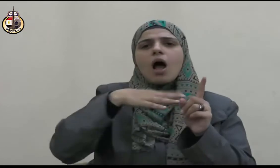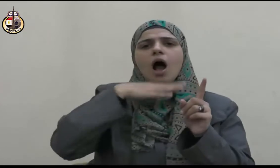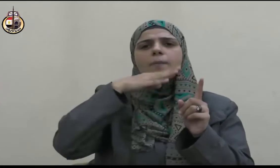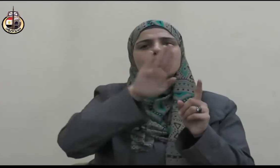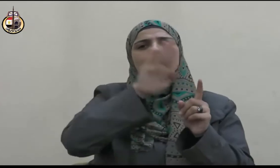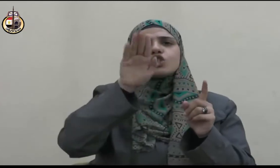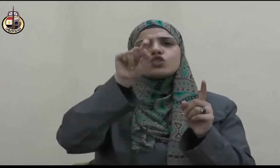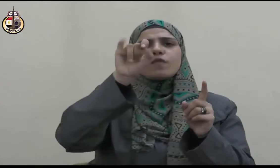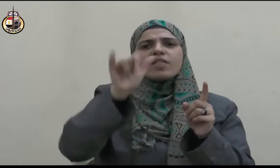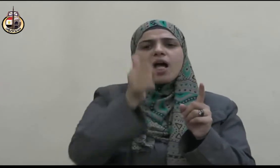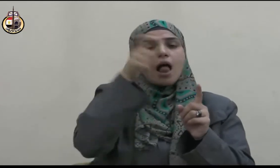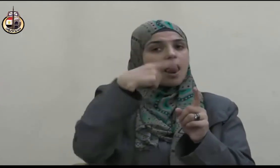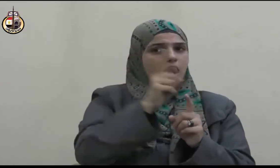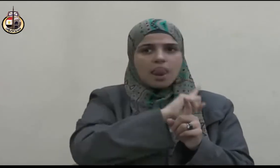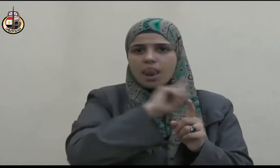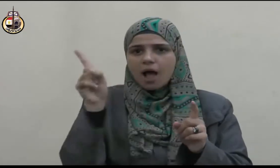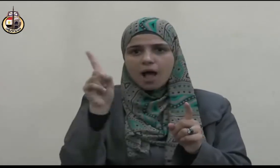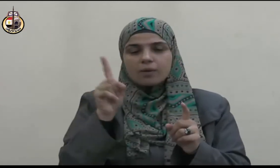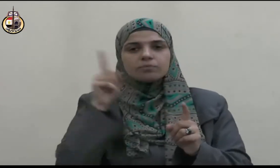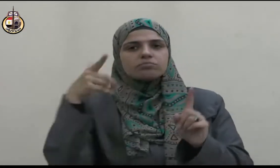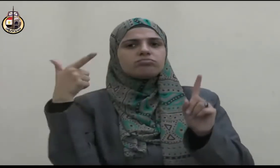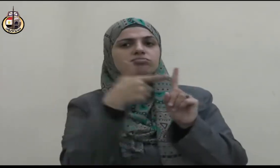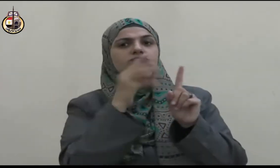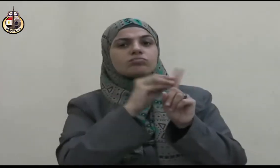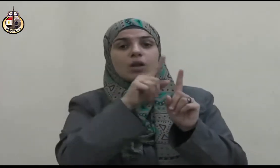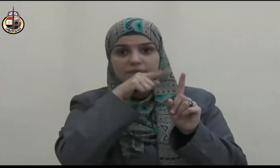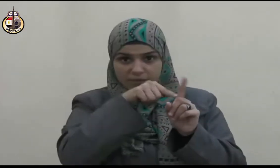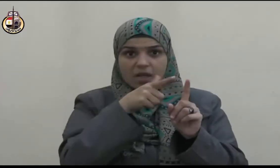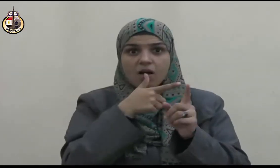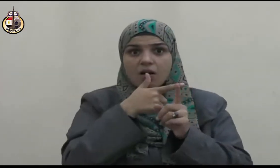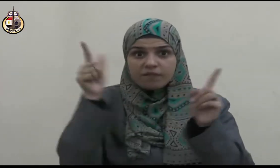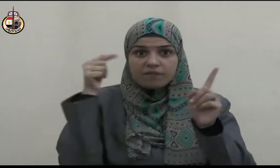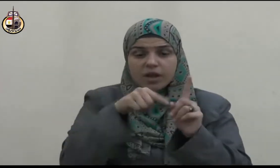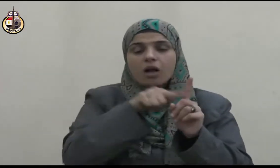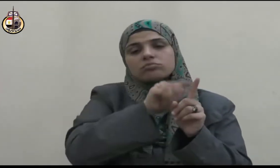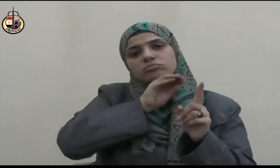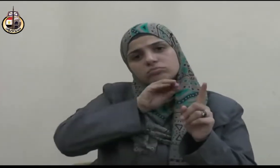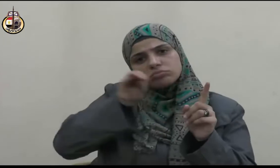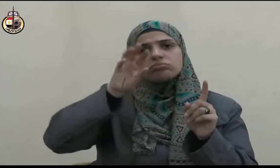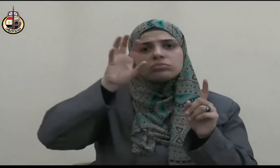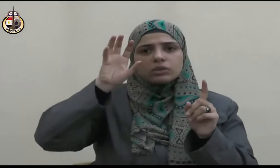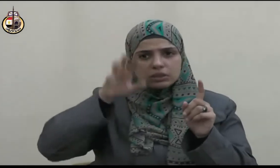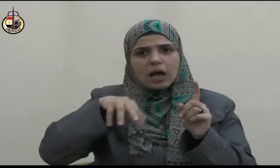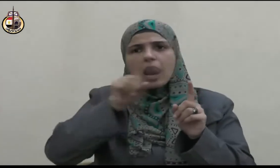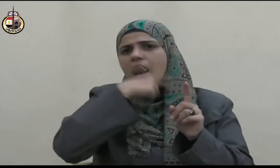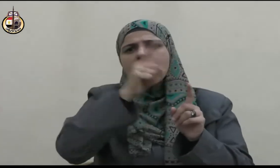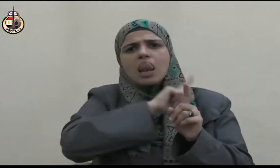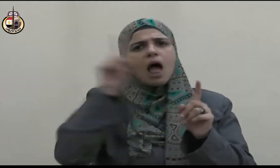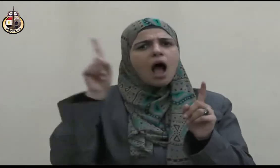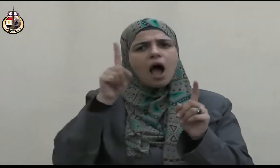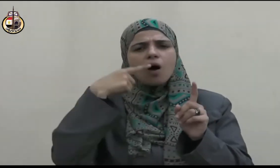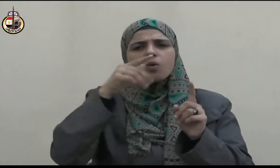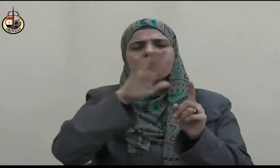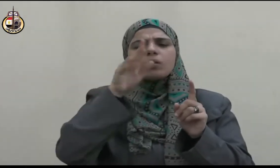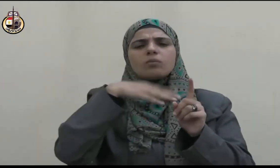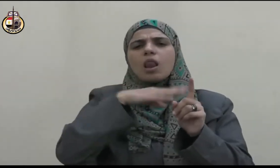تمكنني كلمة أدخل فيها شيئا غير هذه الكلمة والمعنى